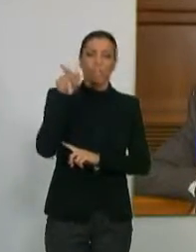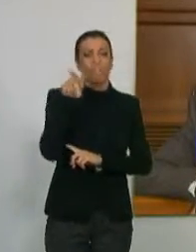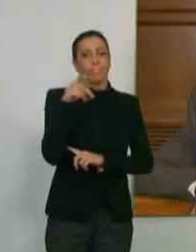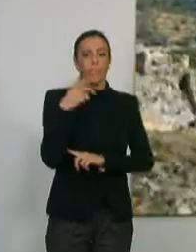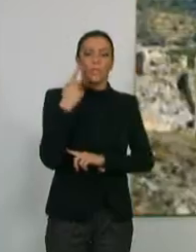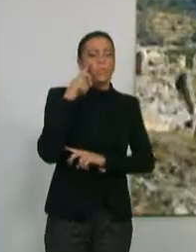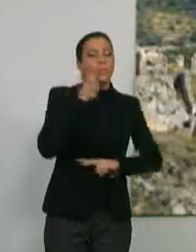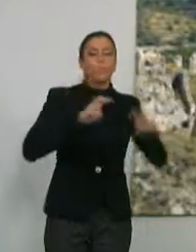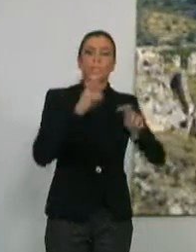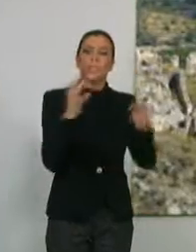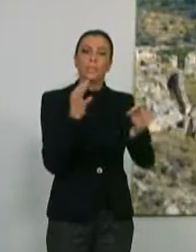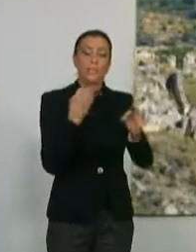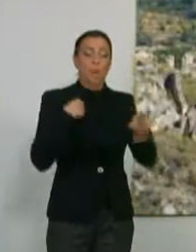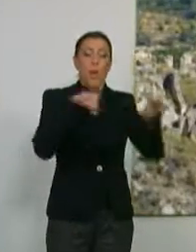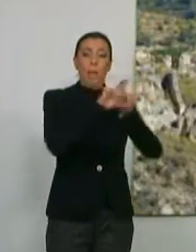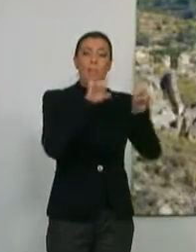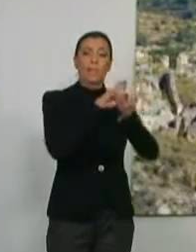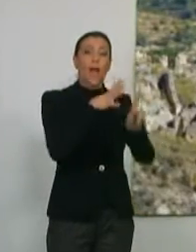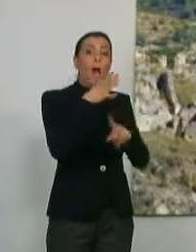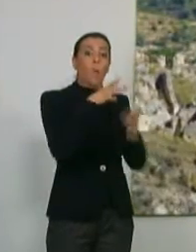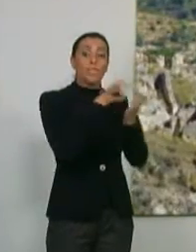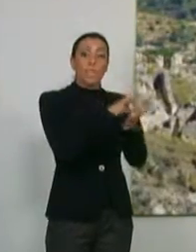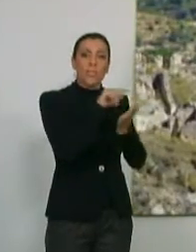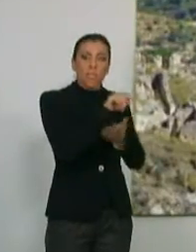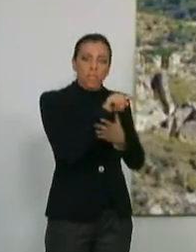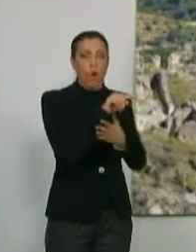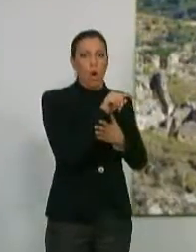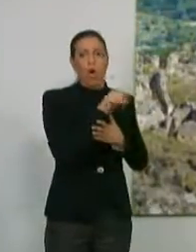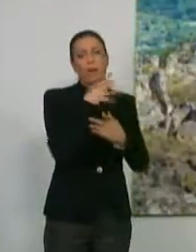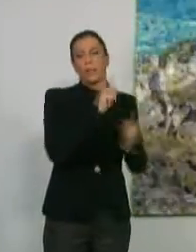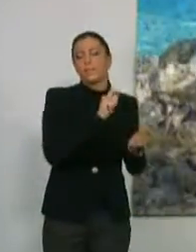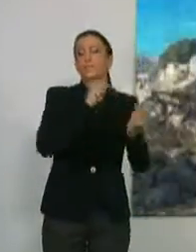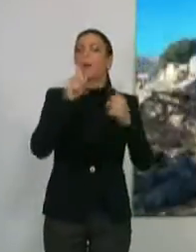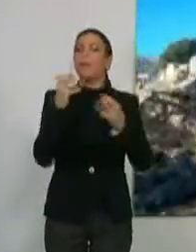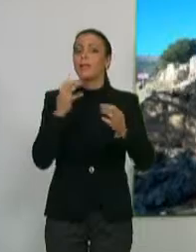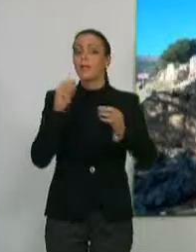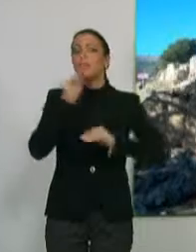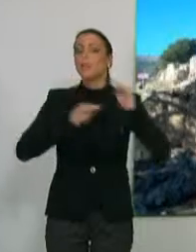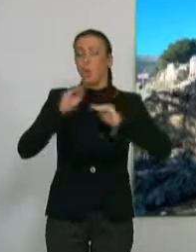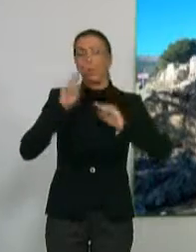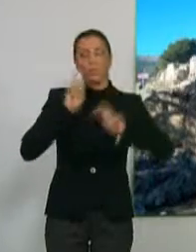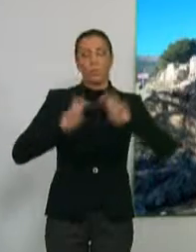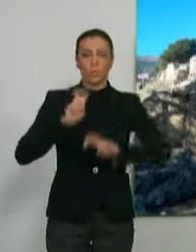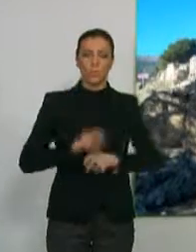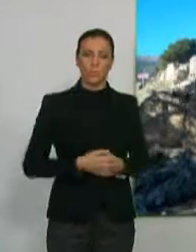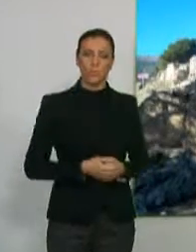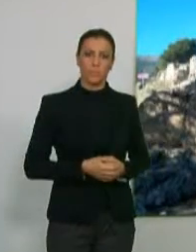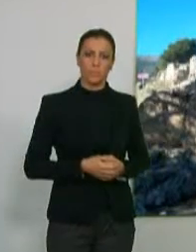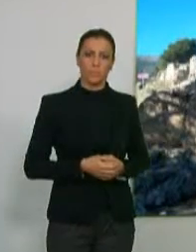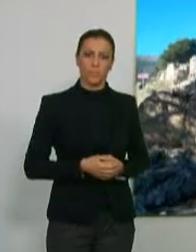y que de alguna manera la empresa Agua y Servicios va a darle la solución oportuna.